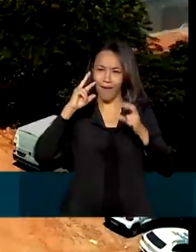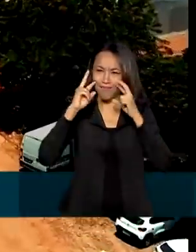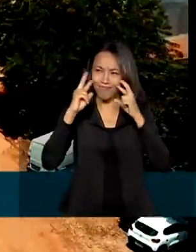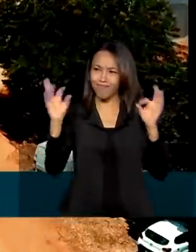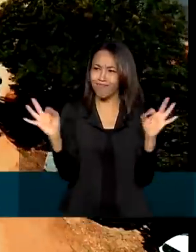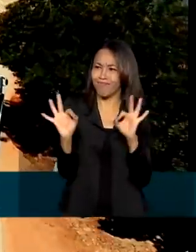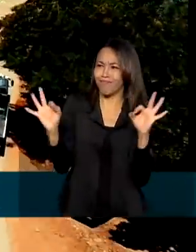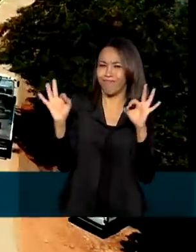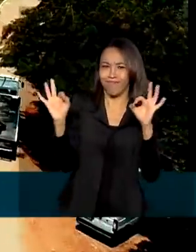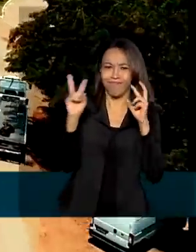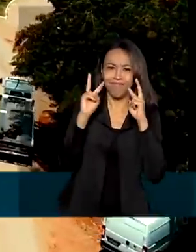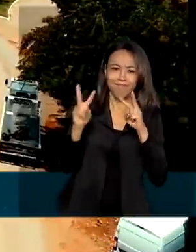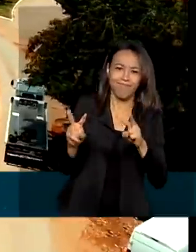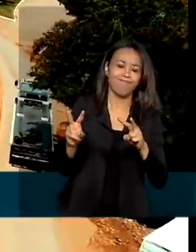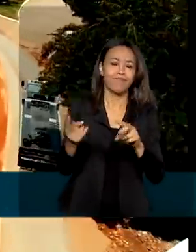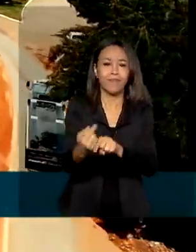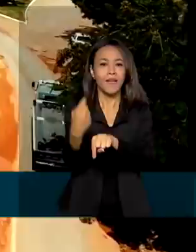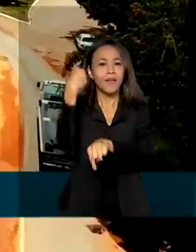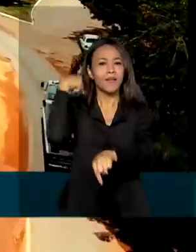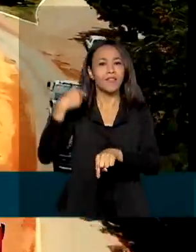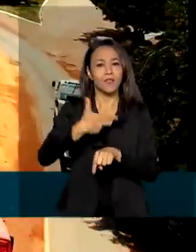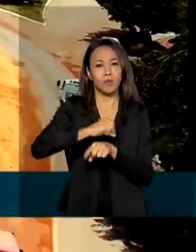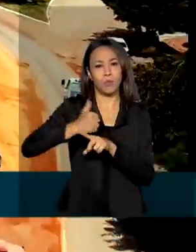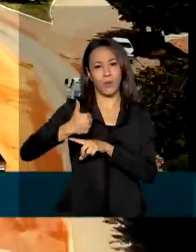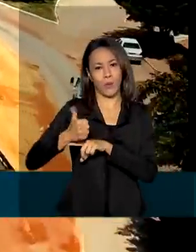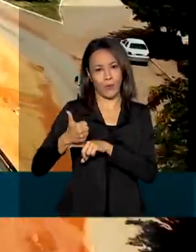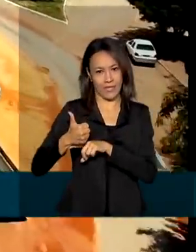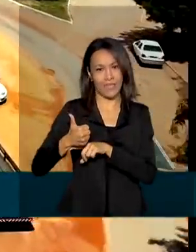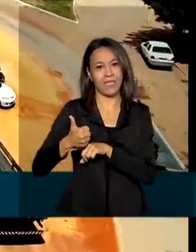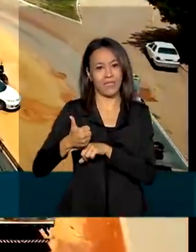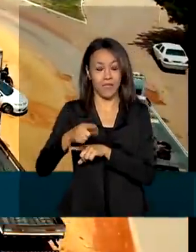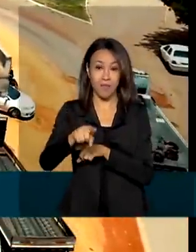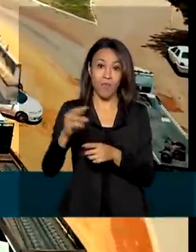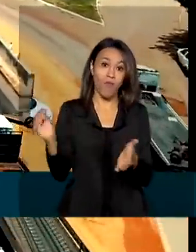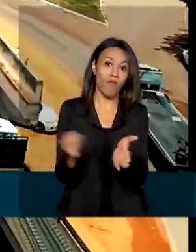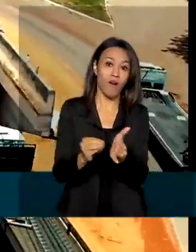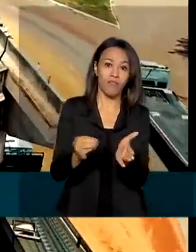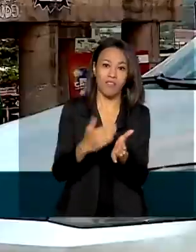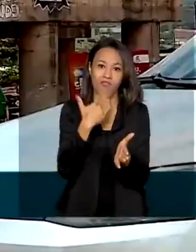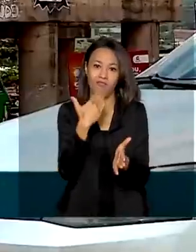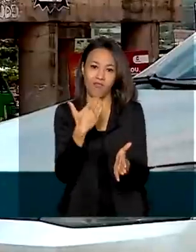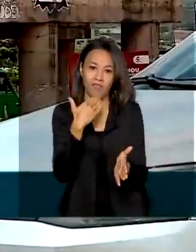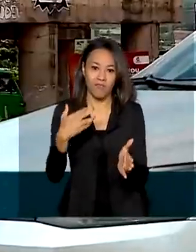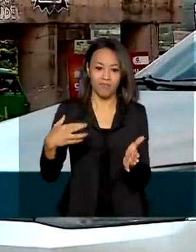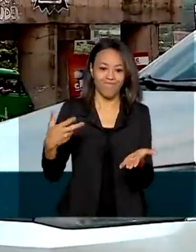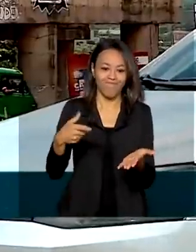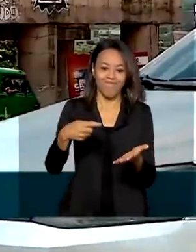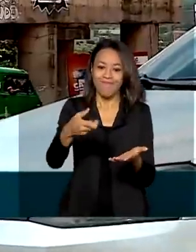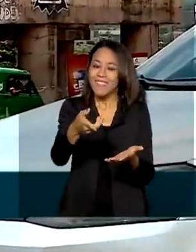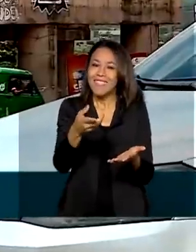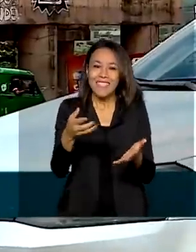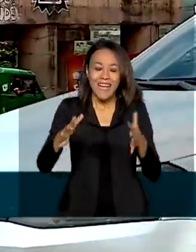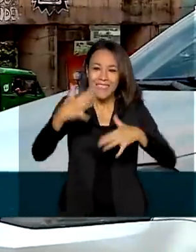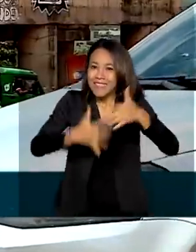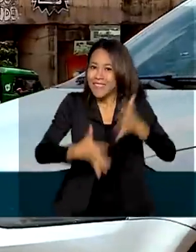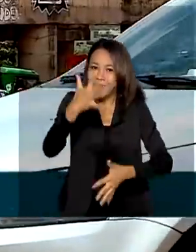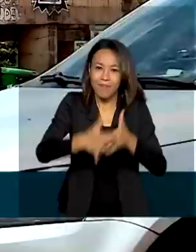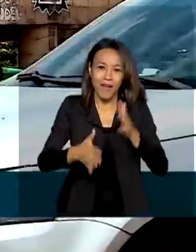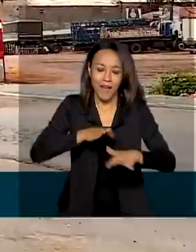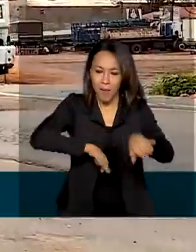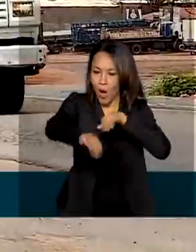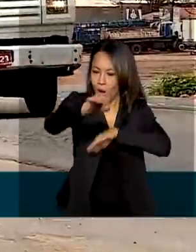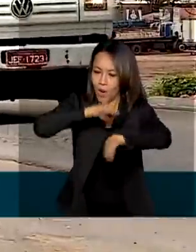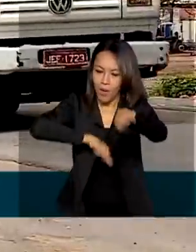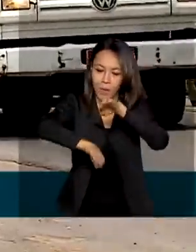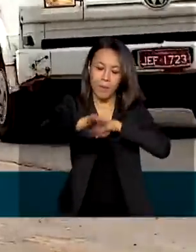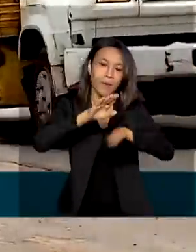A obra inacabada desde 2011 por irregularidades na construção atrapalha o fluxo de veículos e